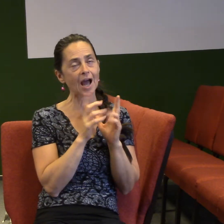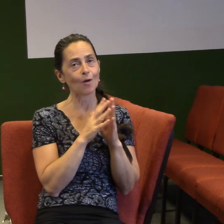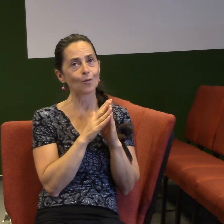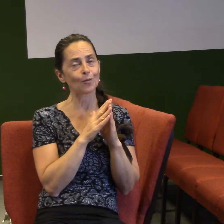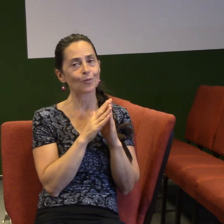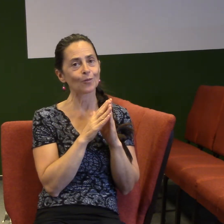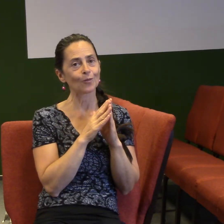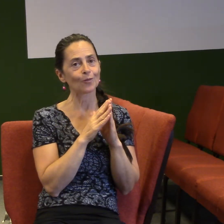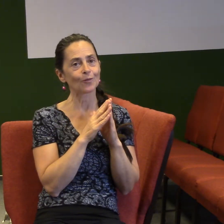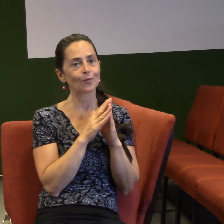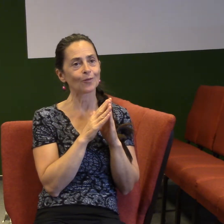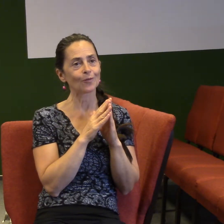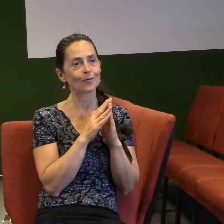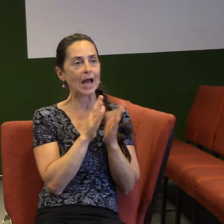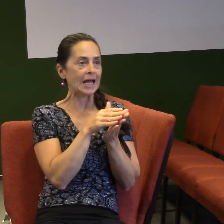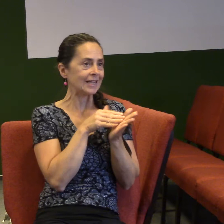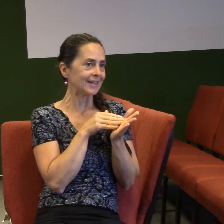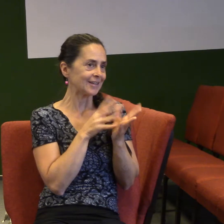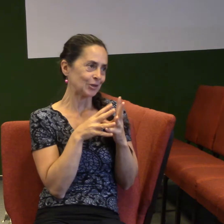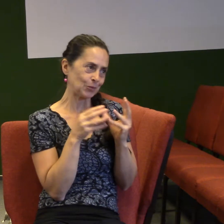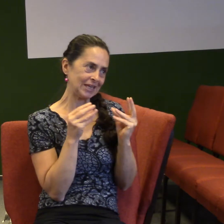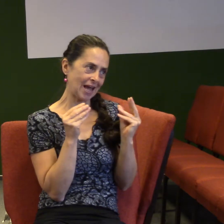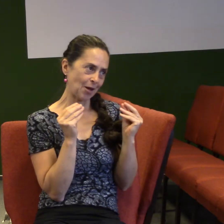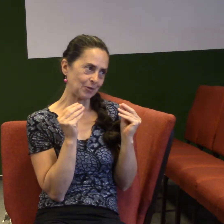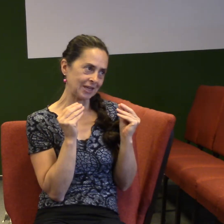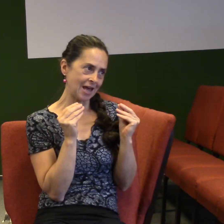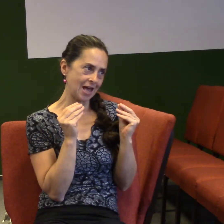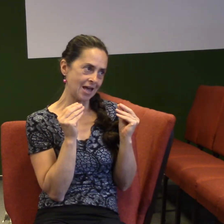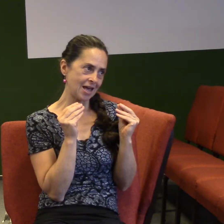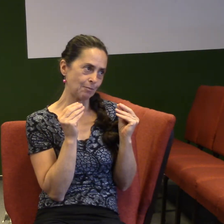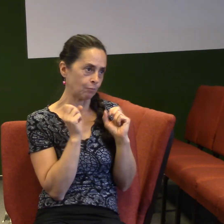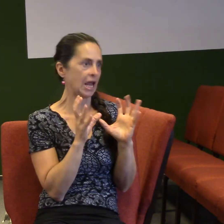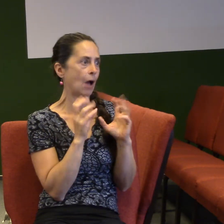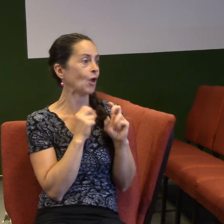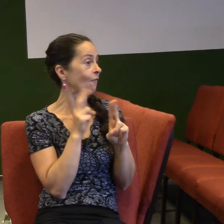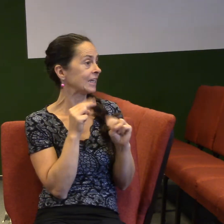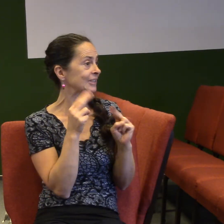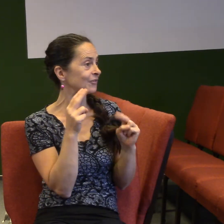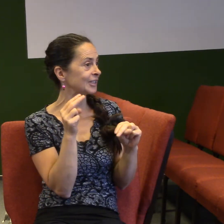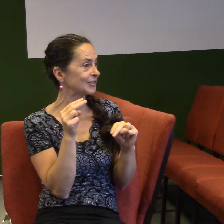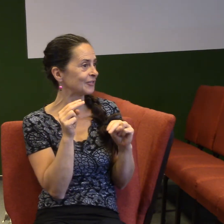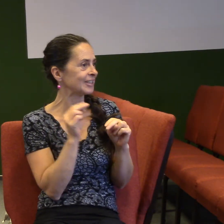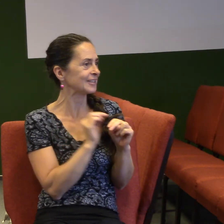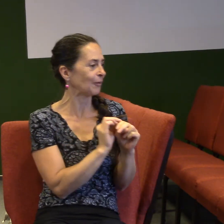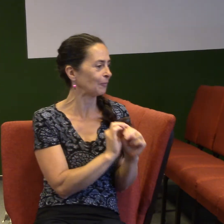Jako nejdřív tak jemně. Pak to začne stupňovat. Pak se třeba případně ještě přiblíží jako k té posteli blíž.